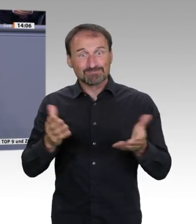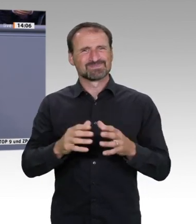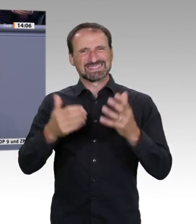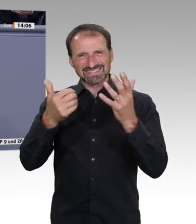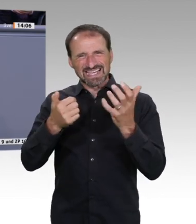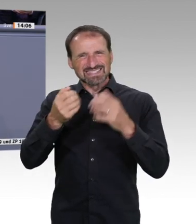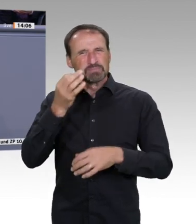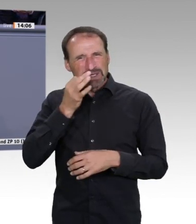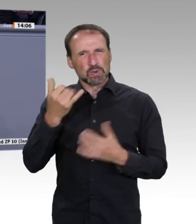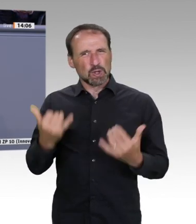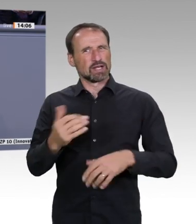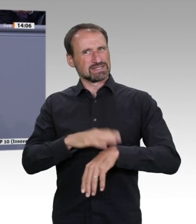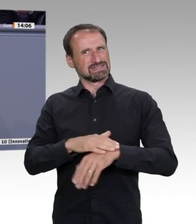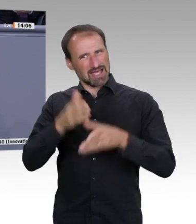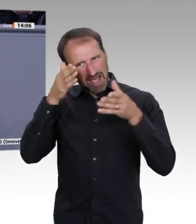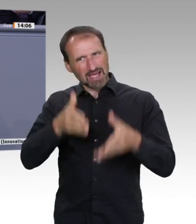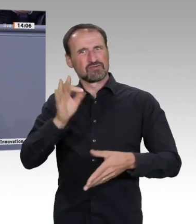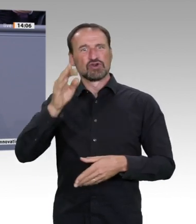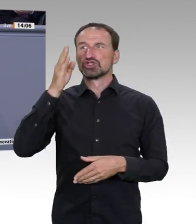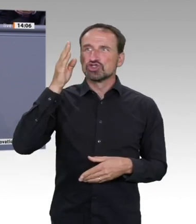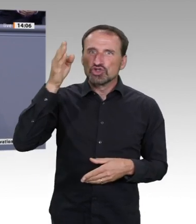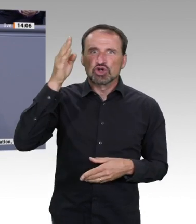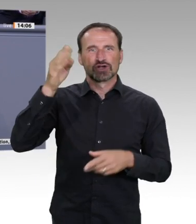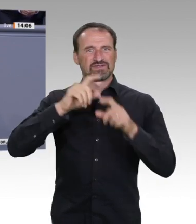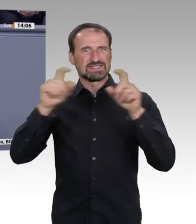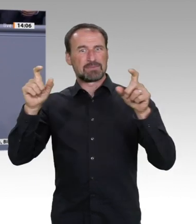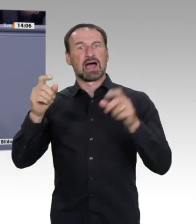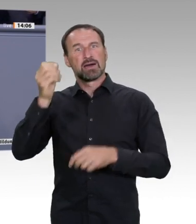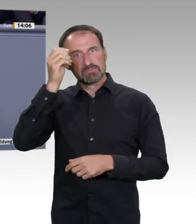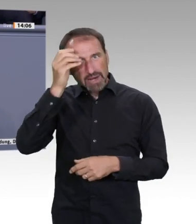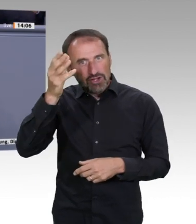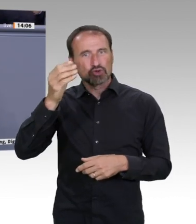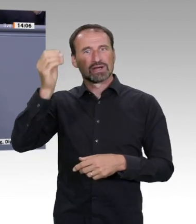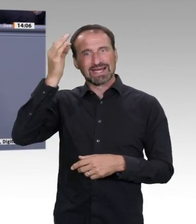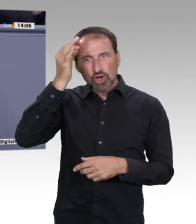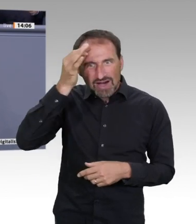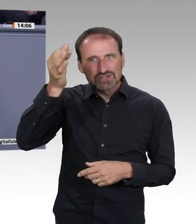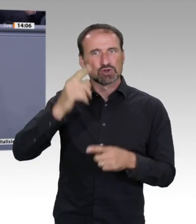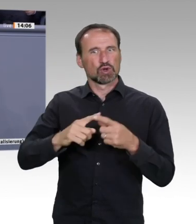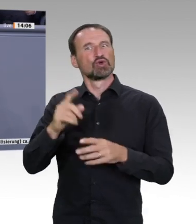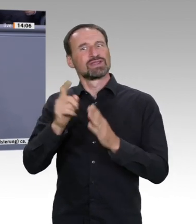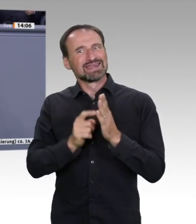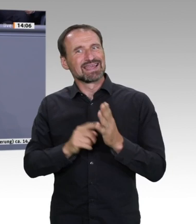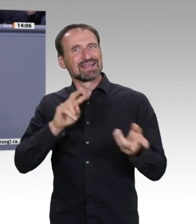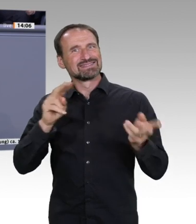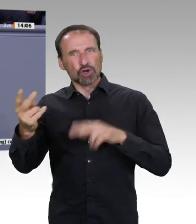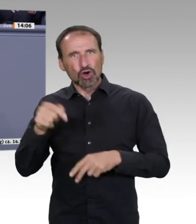fordern diesmal nichts. Man gibt Ihnen fast den Eindruck, zu Top 9 seien lauter Anträge eingebracht worden,